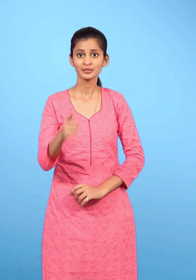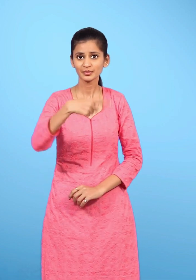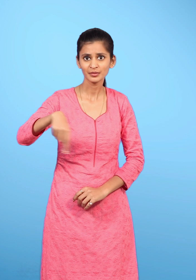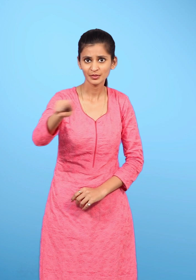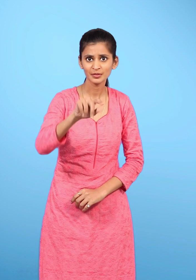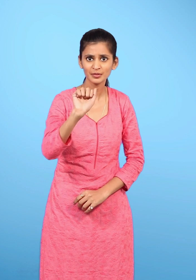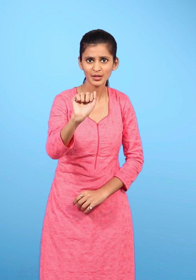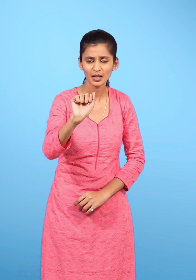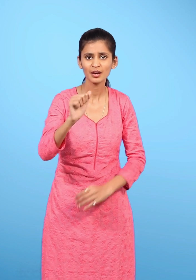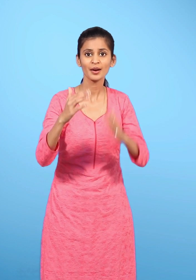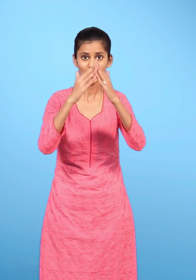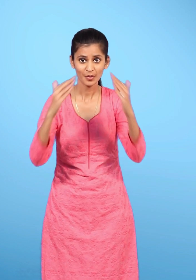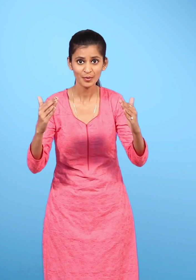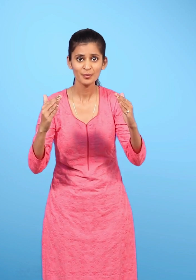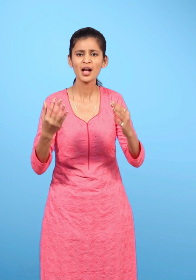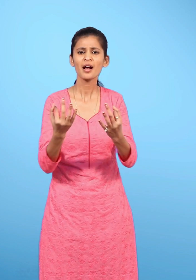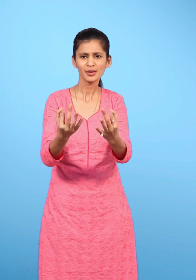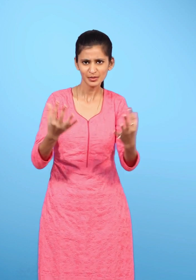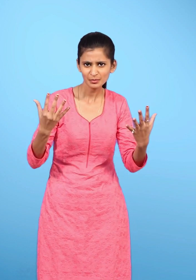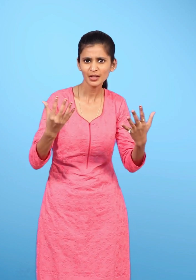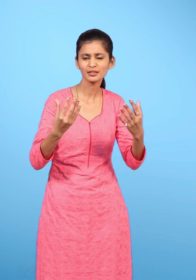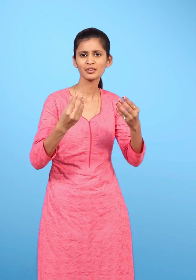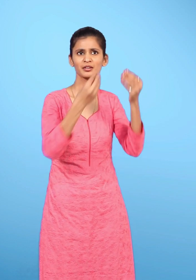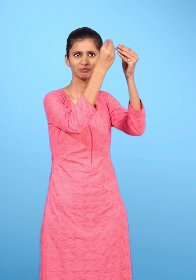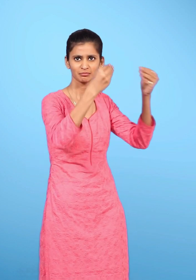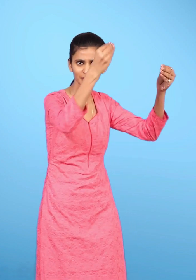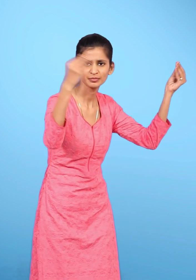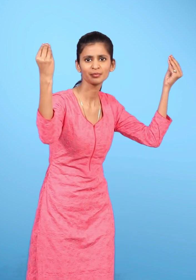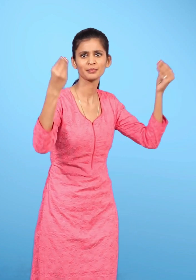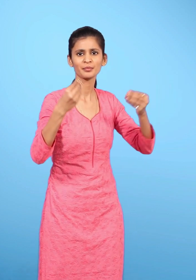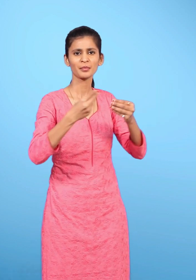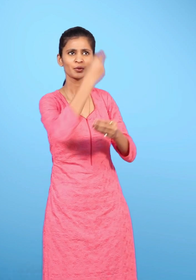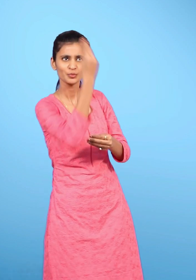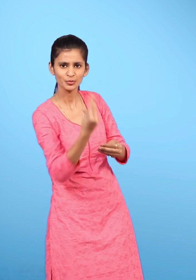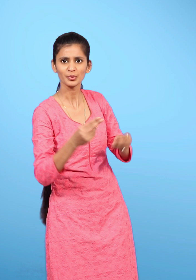क्या तुम अपने घर को किसी खास तरह से सजाते हो?